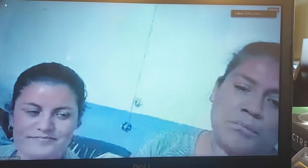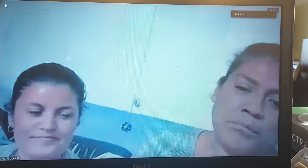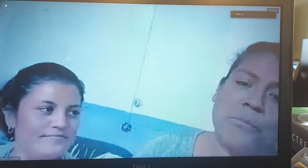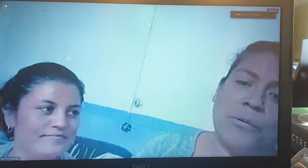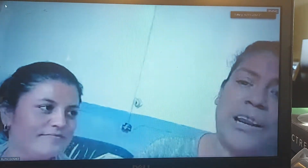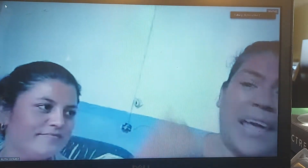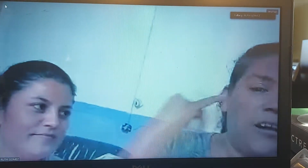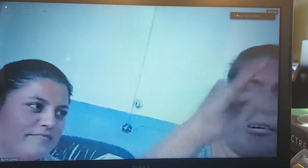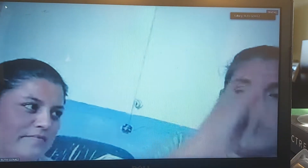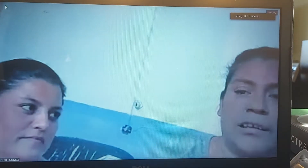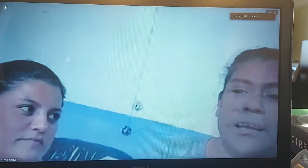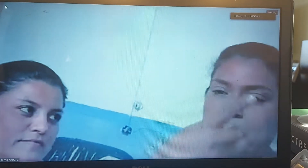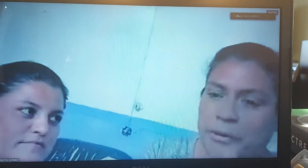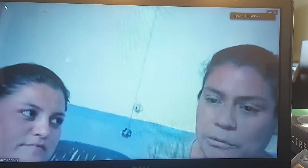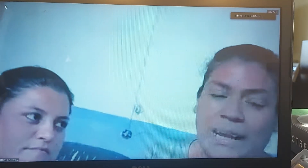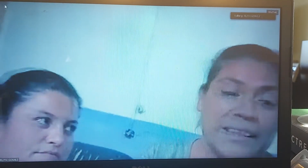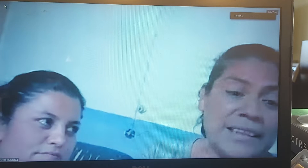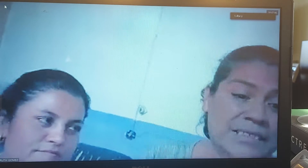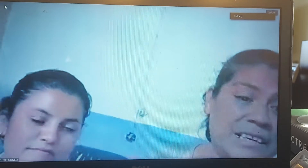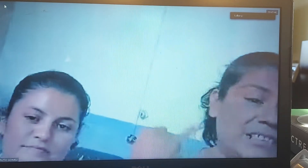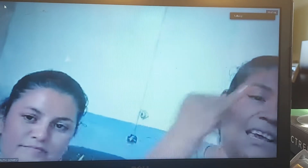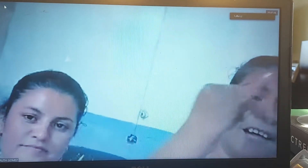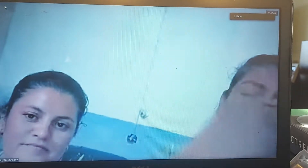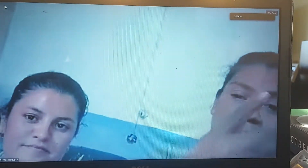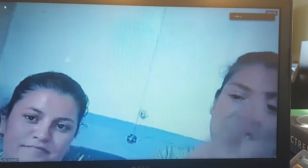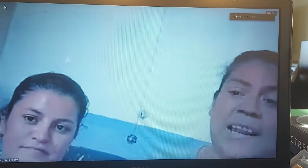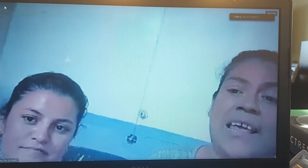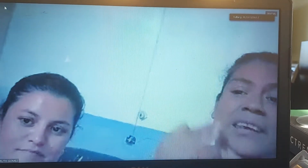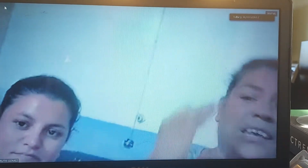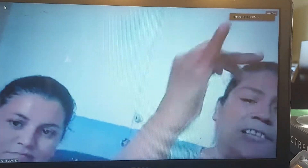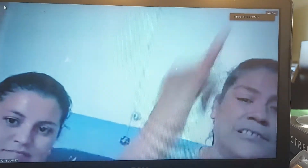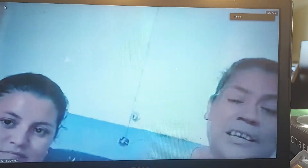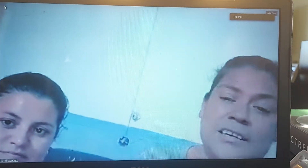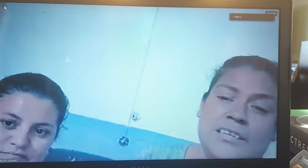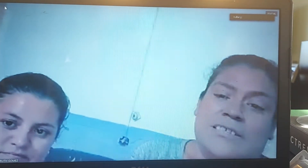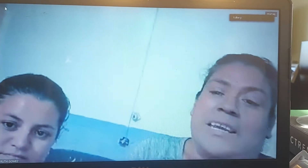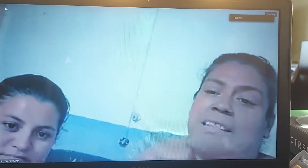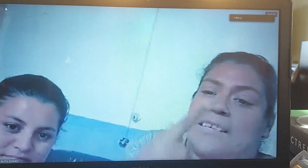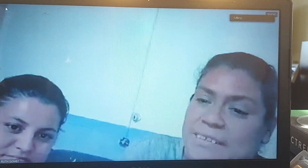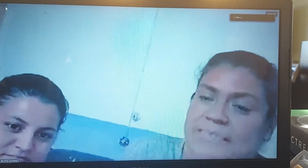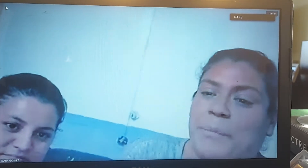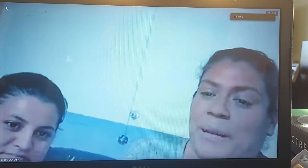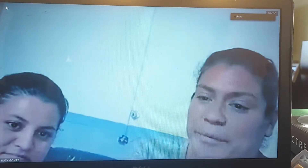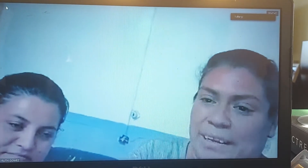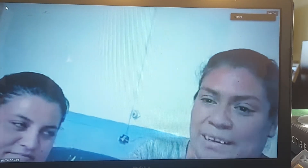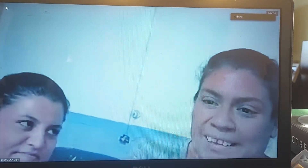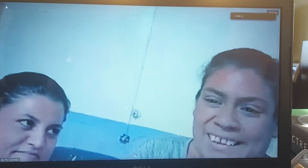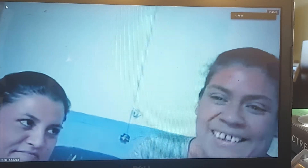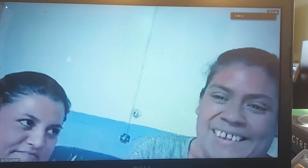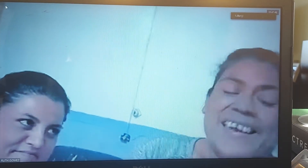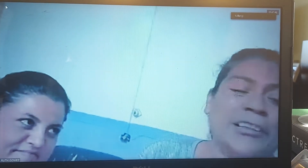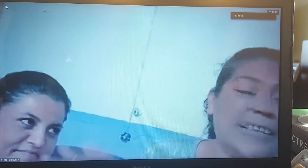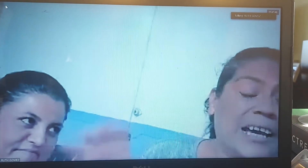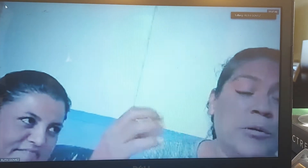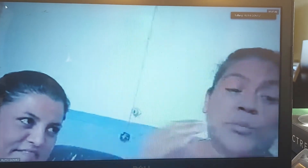vivo lejos, pero en lugar de decirle lejos decía lejitos, dice, qué dice esa palabra entonces estábamos muy